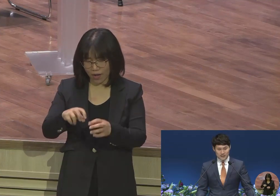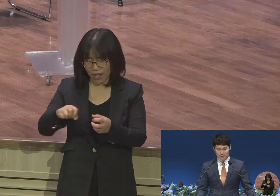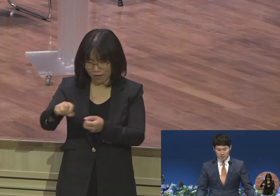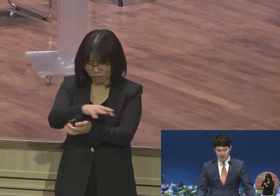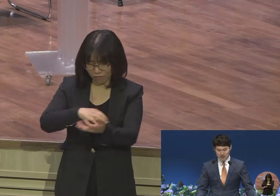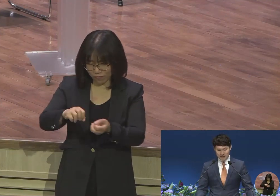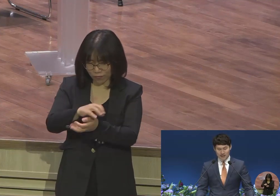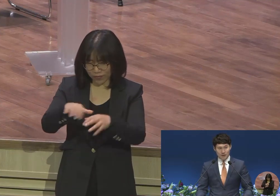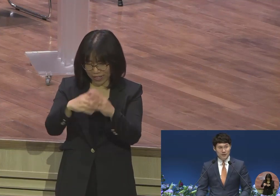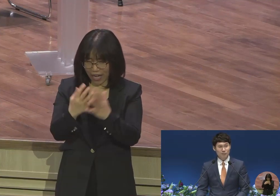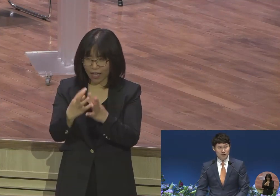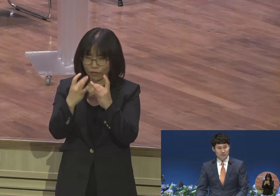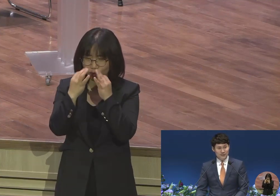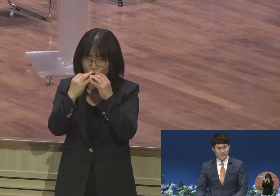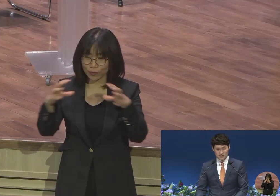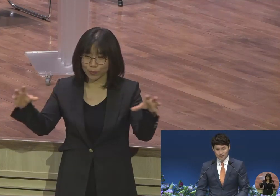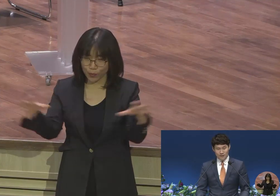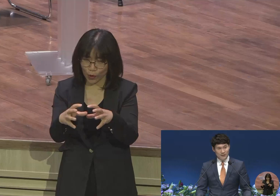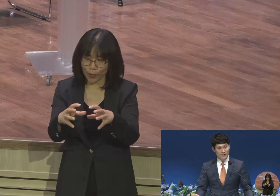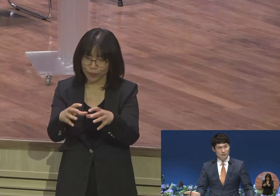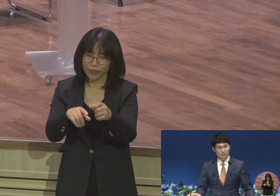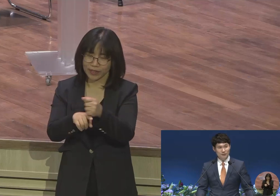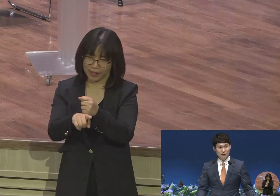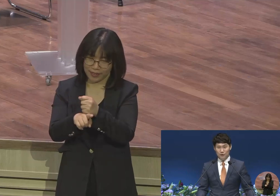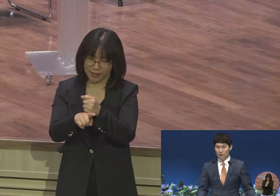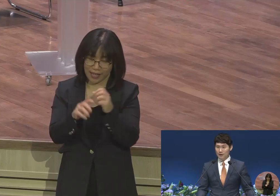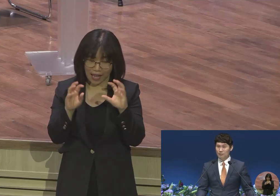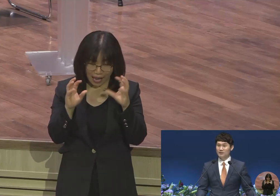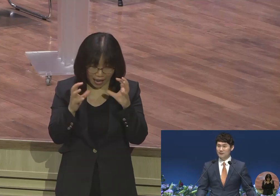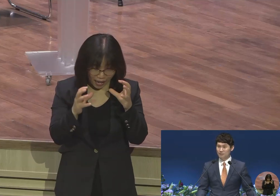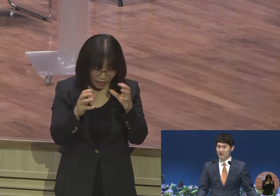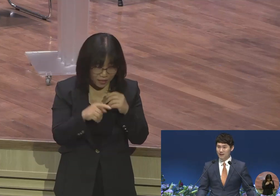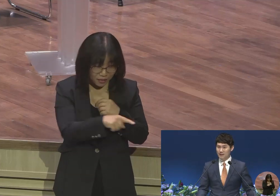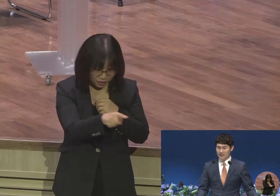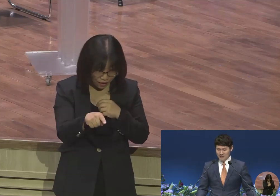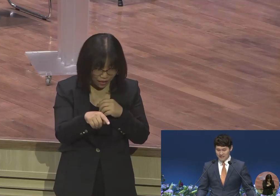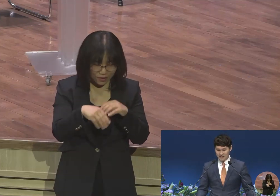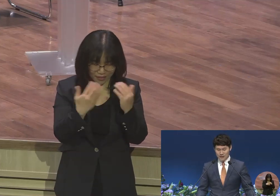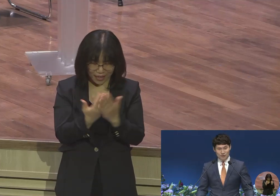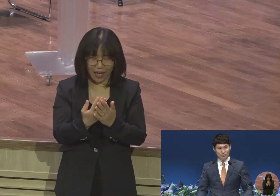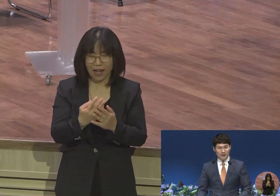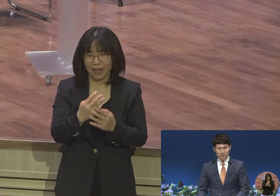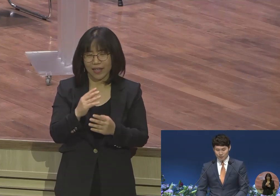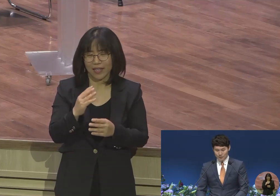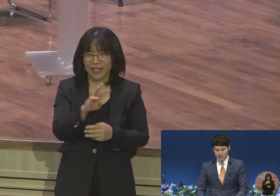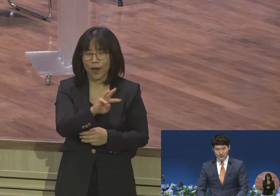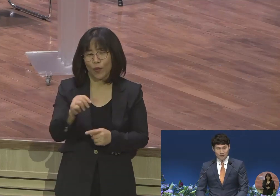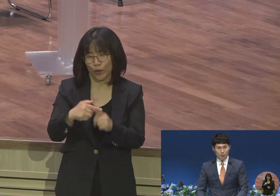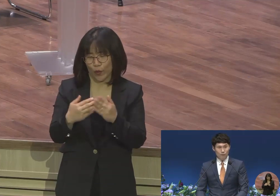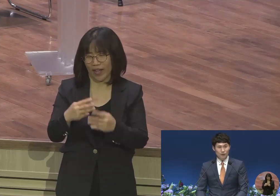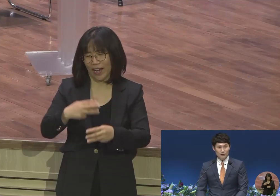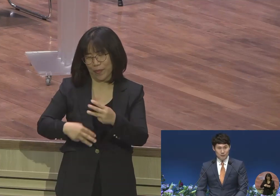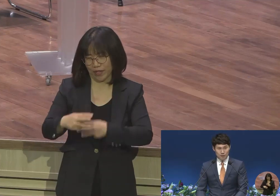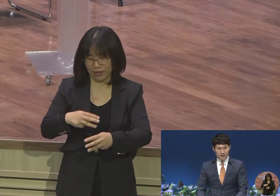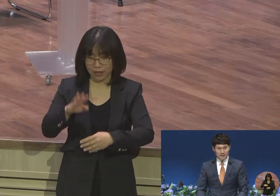상관없이 언약 붙잡은, 특히 우리 어린 친구들은 다 우리 교회 랩런트들입니다. 이 친구들이 앞으로 보건문화를 회복하는